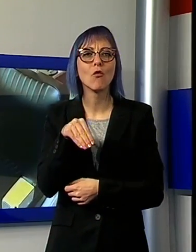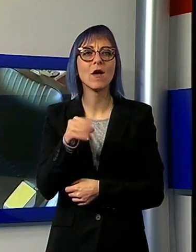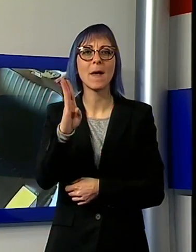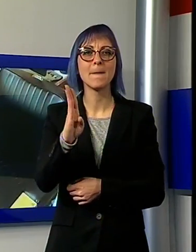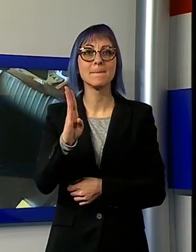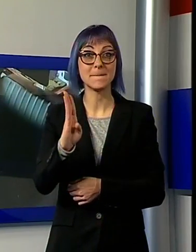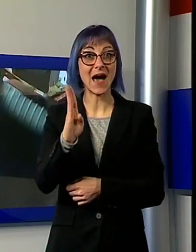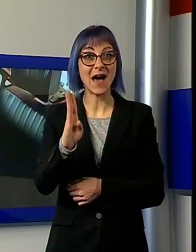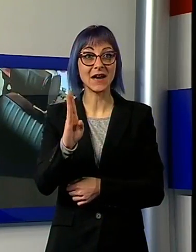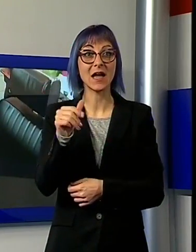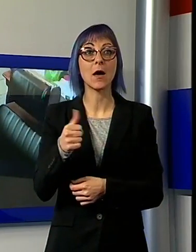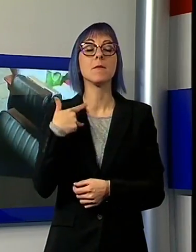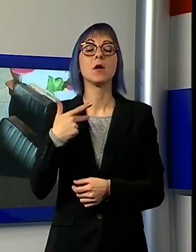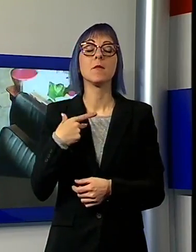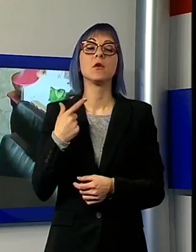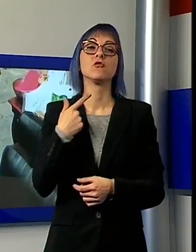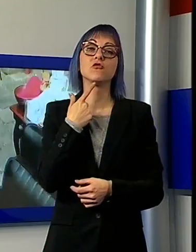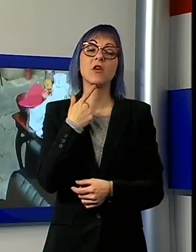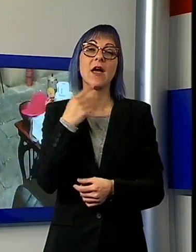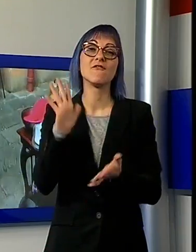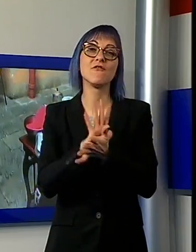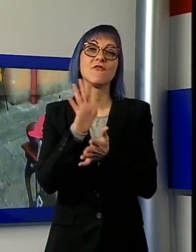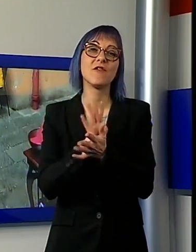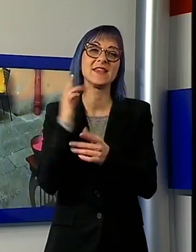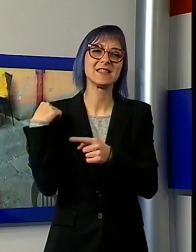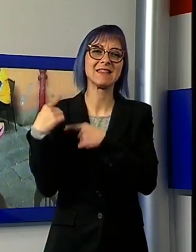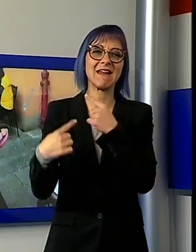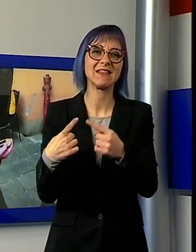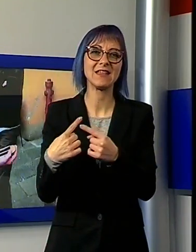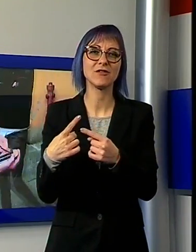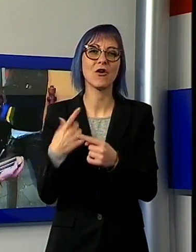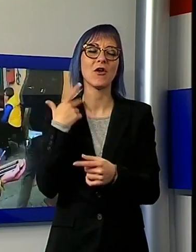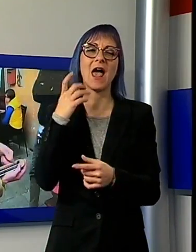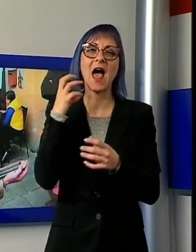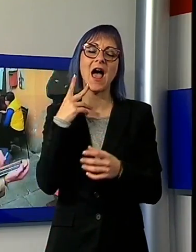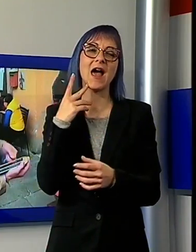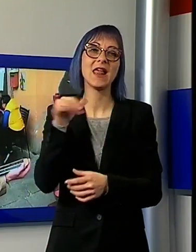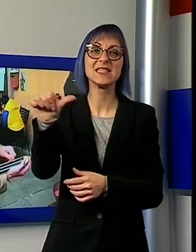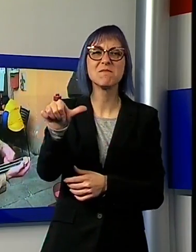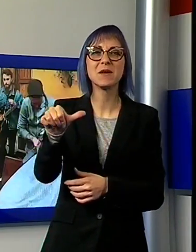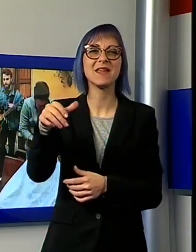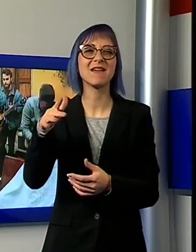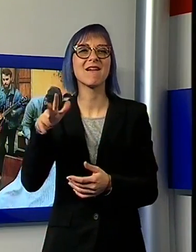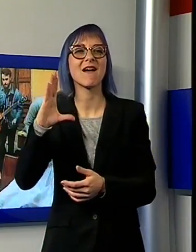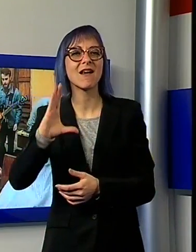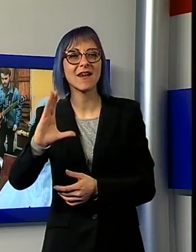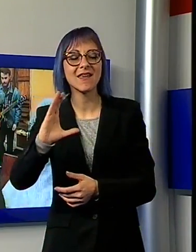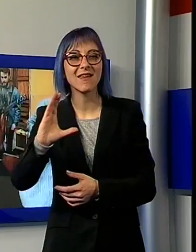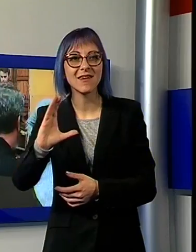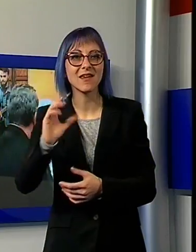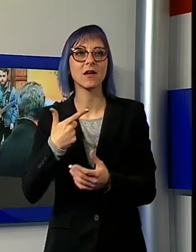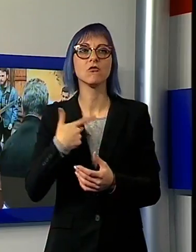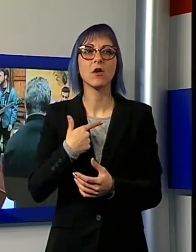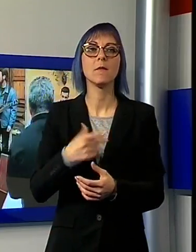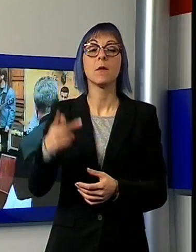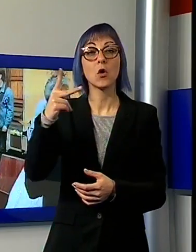scena la prima festa tradizionale dello spring cleaning, idea dell'eclettico artista irlandese Keane, da più di vent'anni personaggio di spicco della